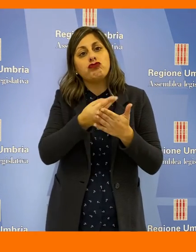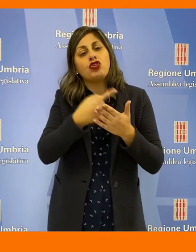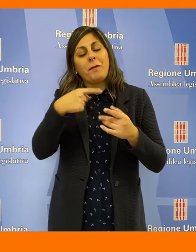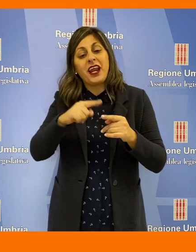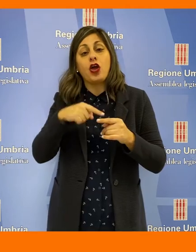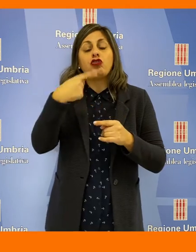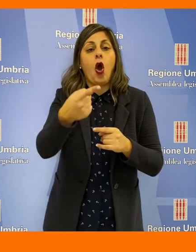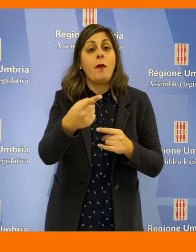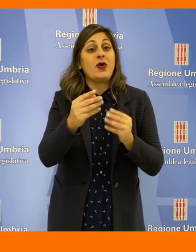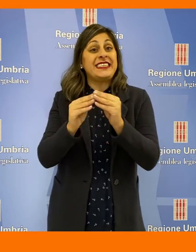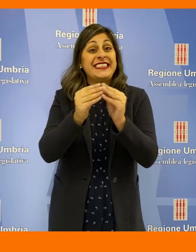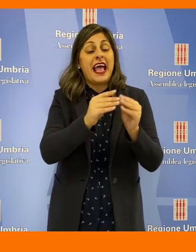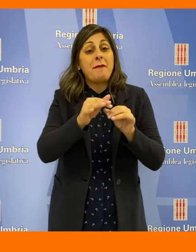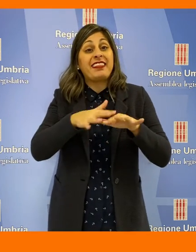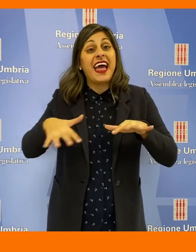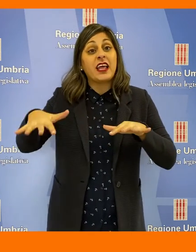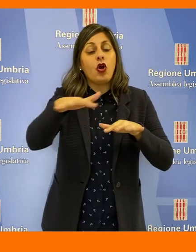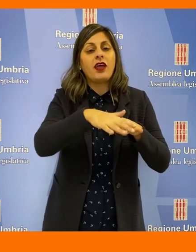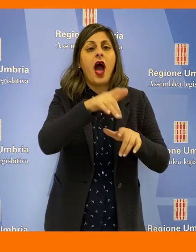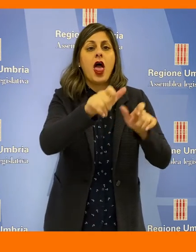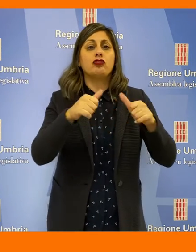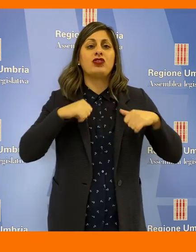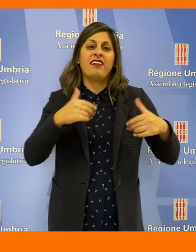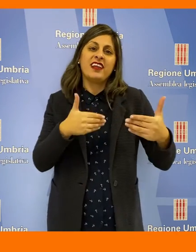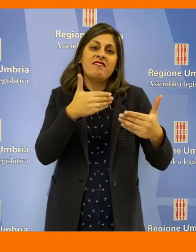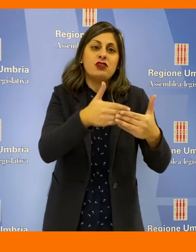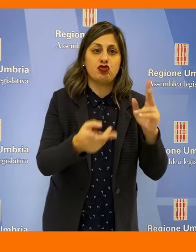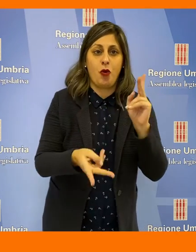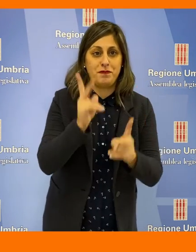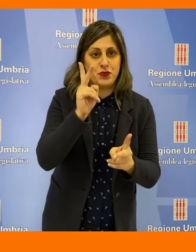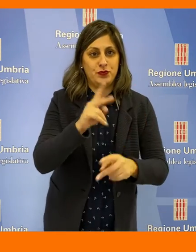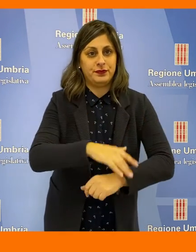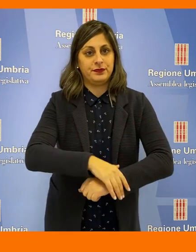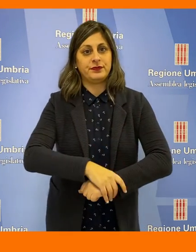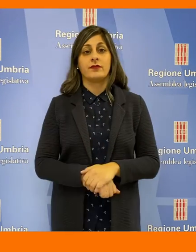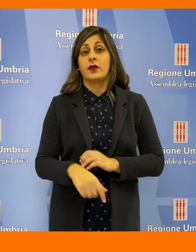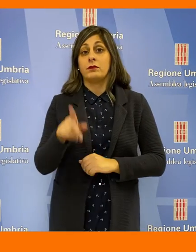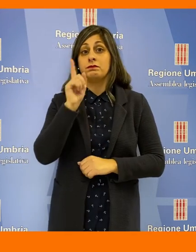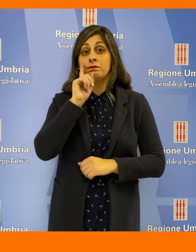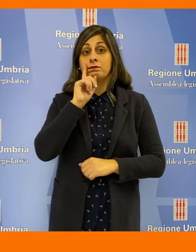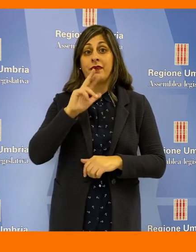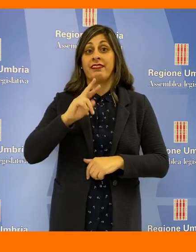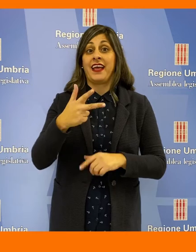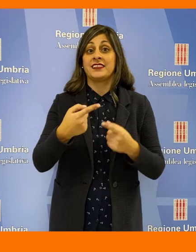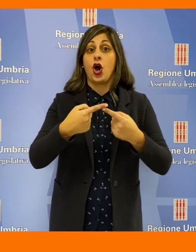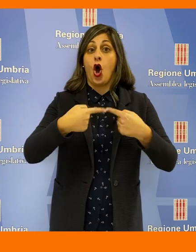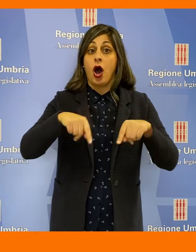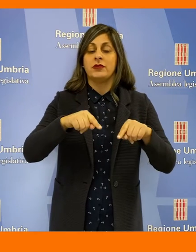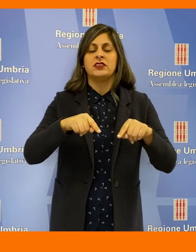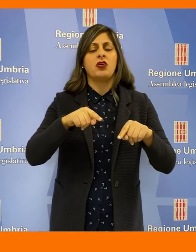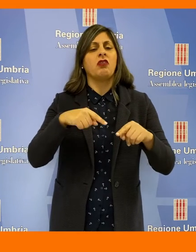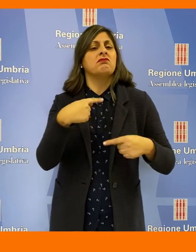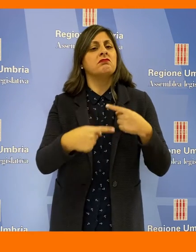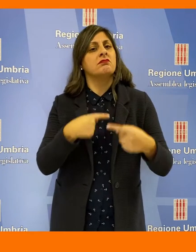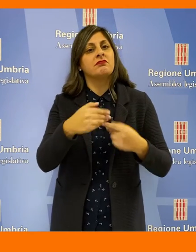territoriale di sanità più vicina ai cittadini. E sempre la terza commissione ha proseguito le